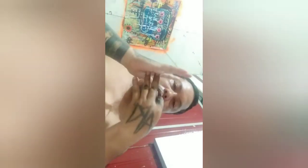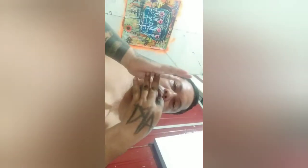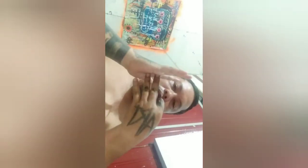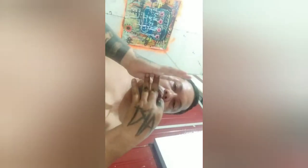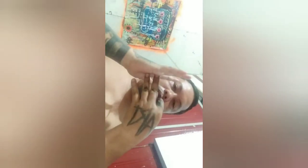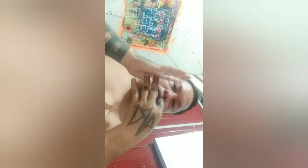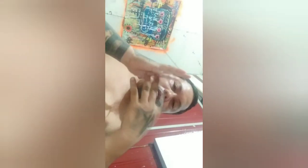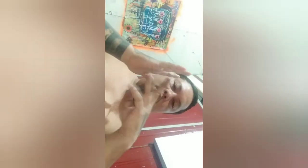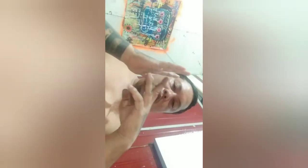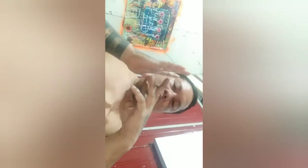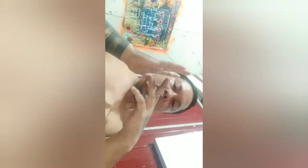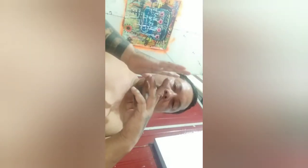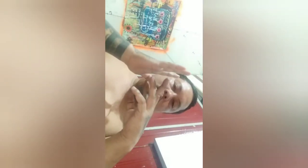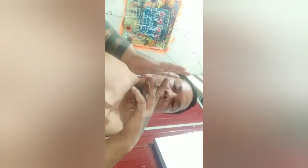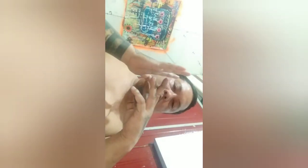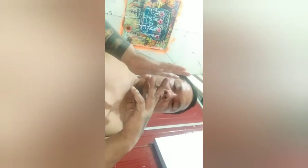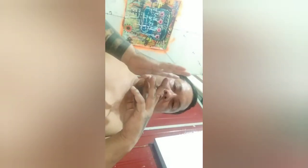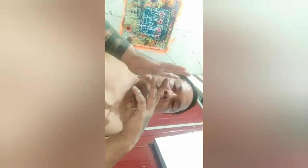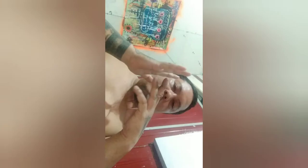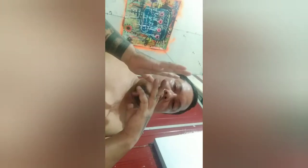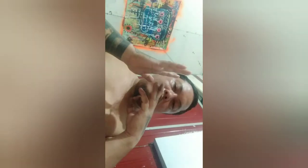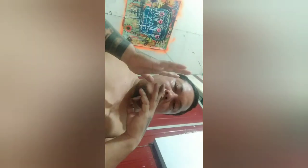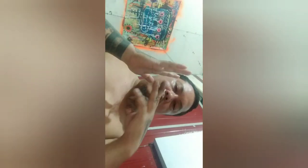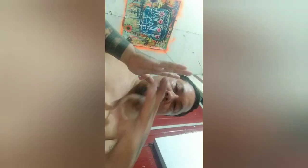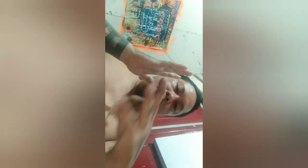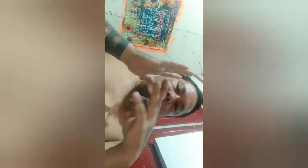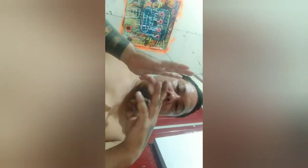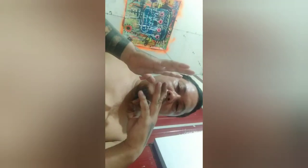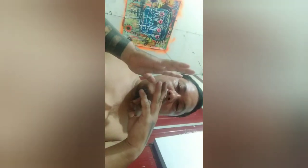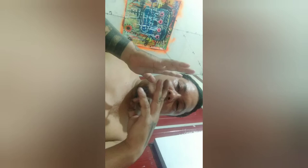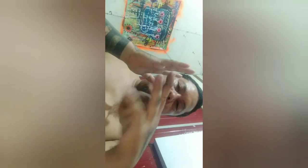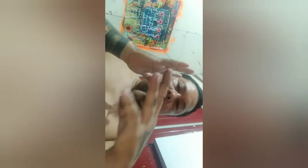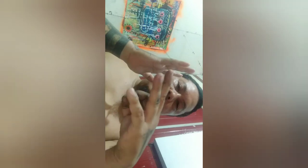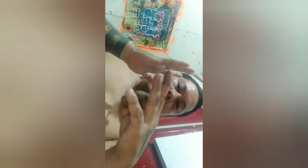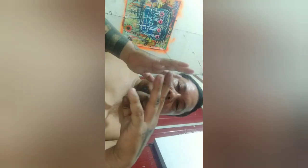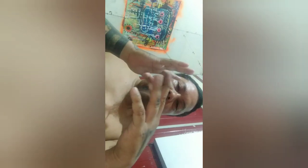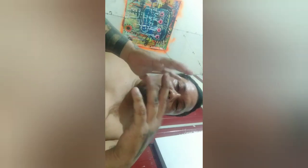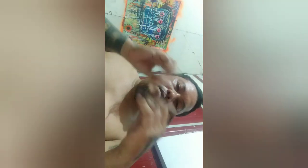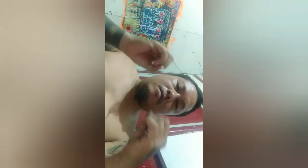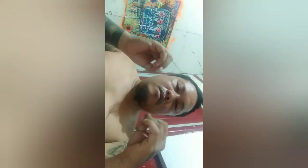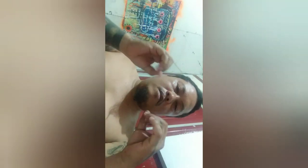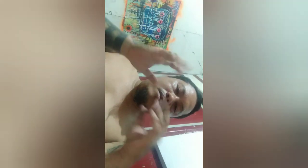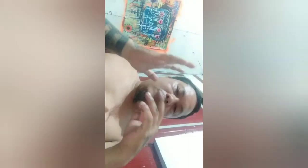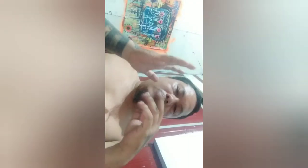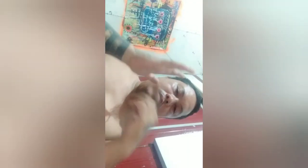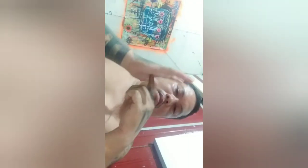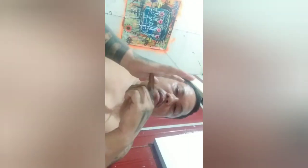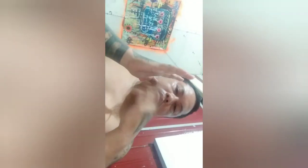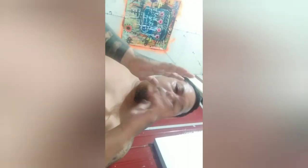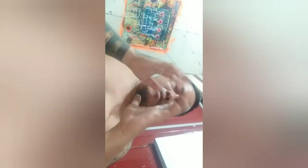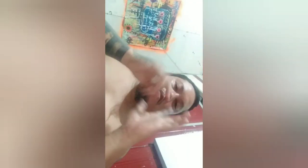yung una niya 2016 ano eh hindi pa masyadong ah hindi pa siya masyadong mainip nun eh